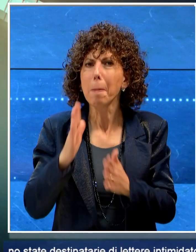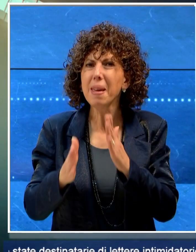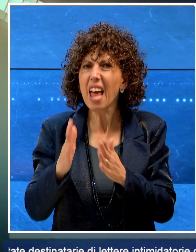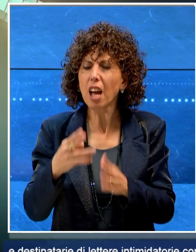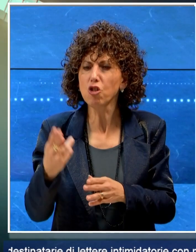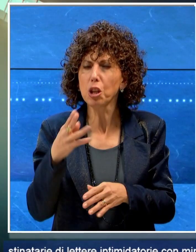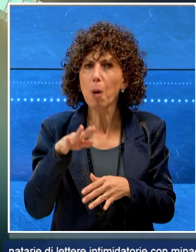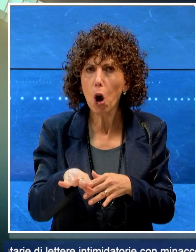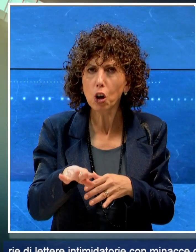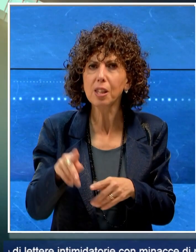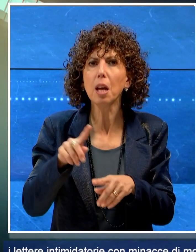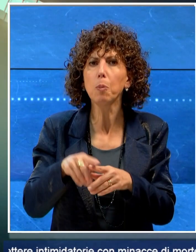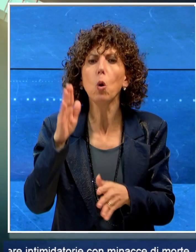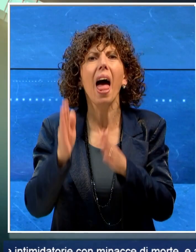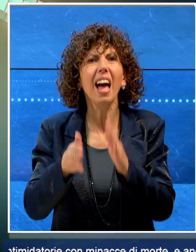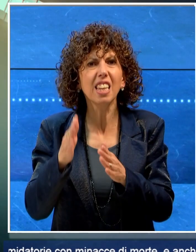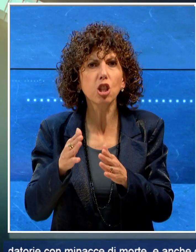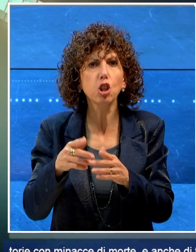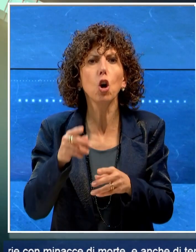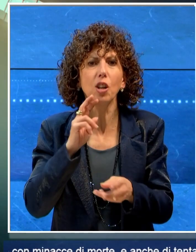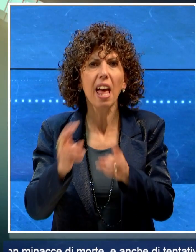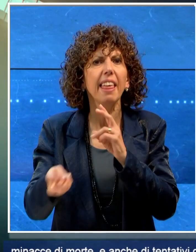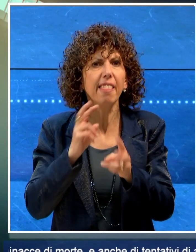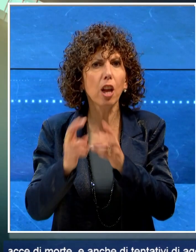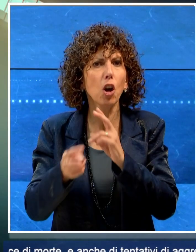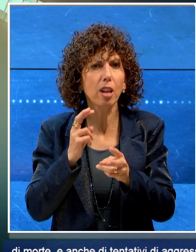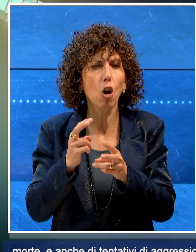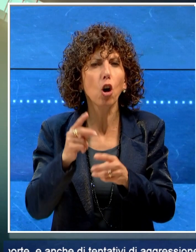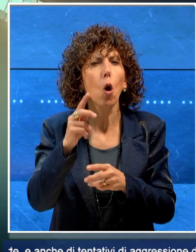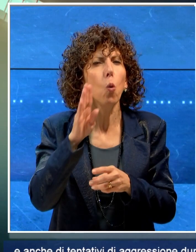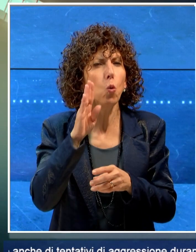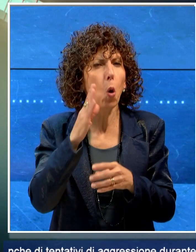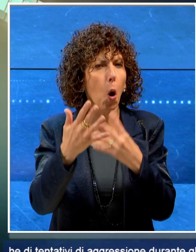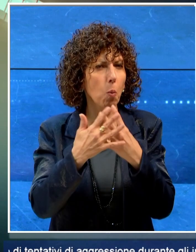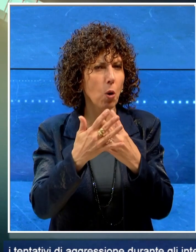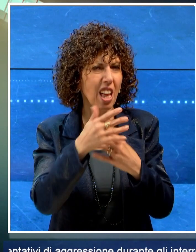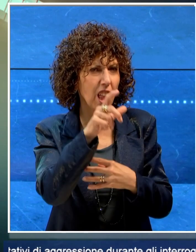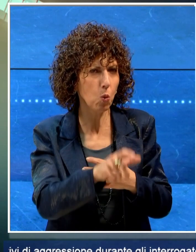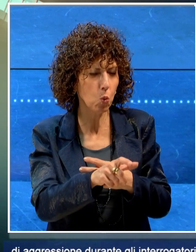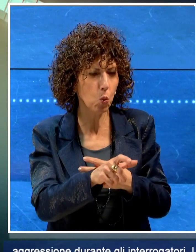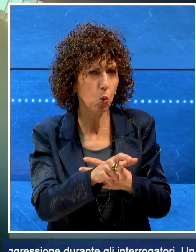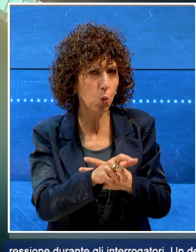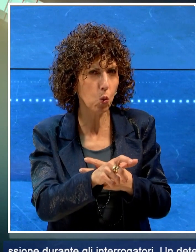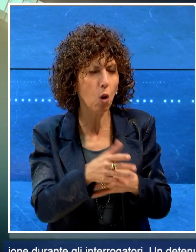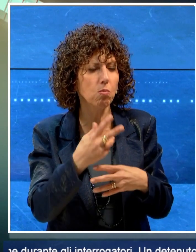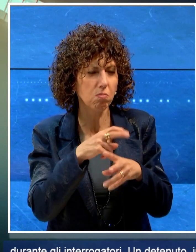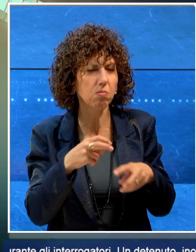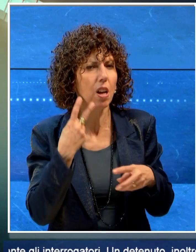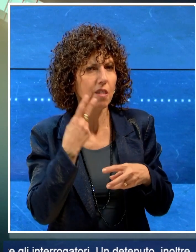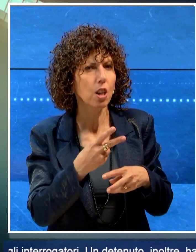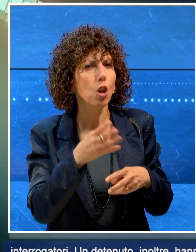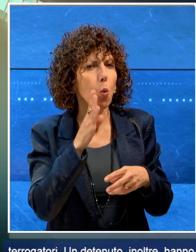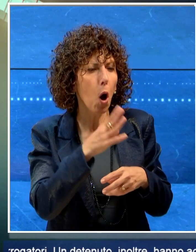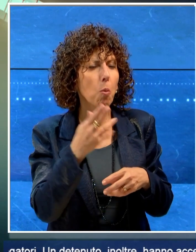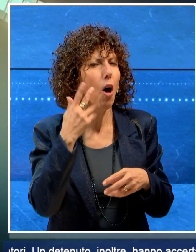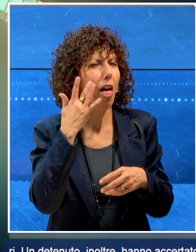anche di tentativi di aggressioni durante gli interrogatori. Un detenuto, inoltre, hanno accertato le indagini, avrebbe